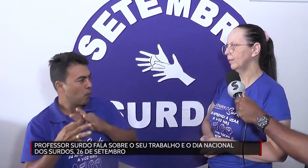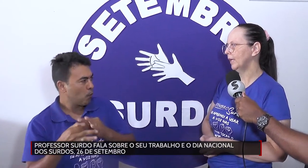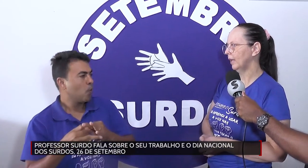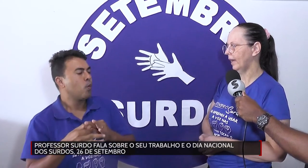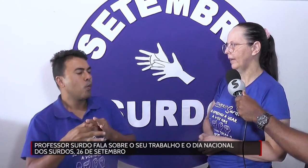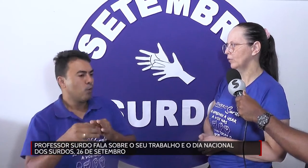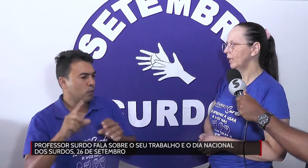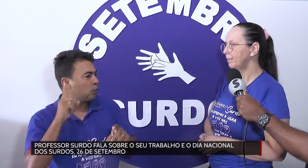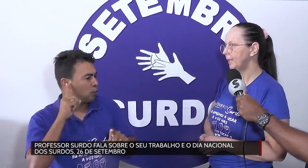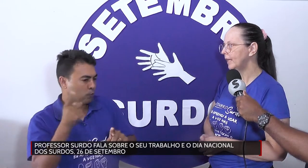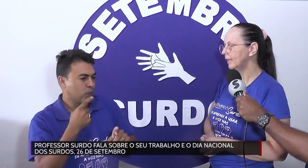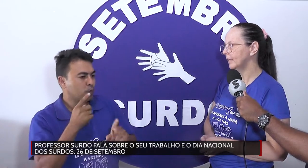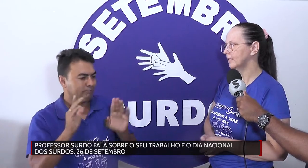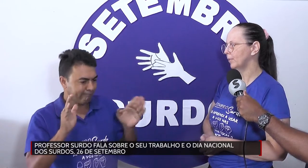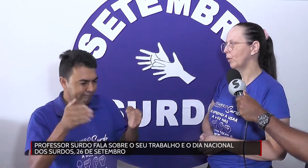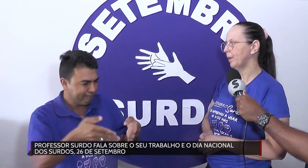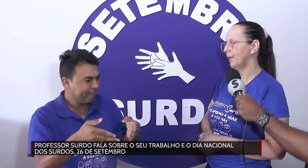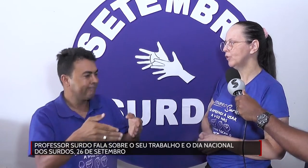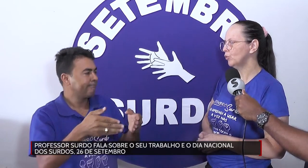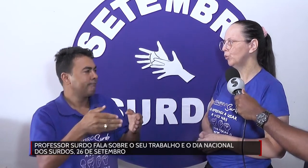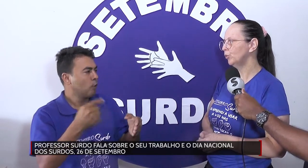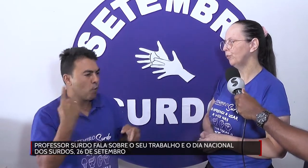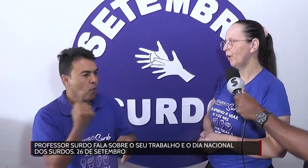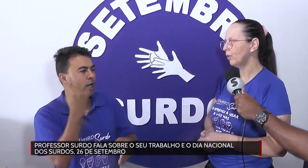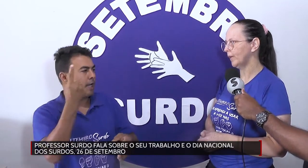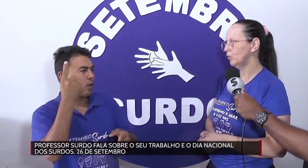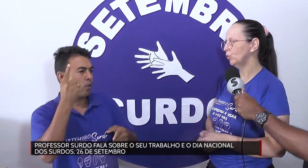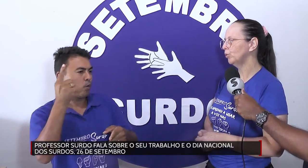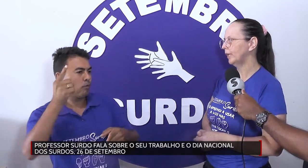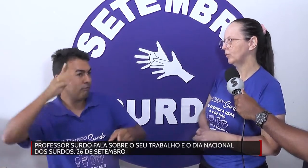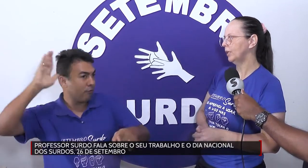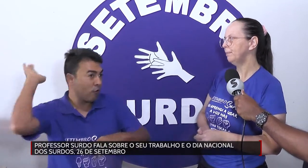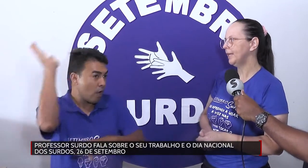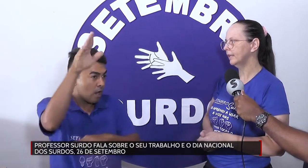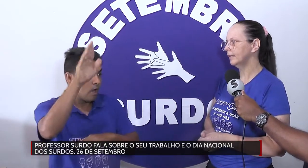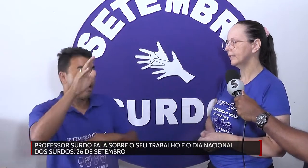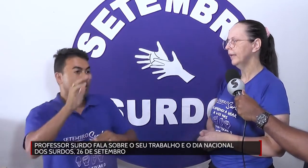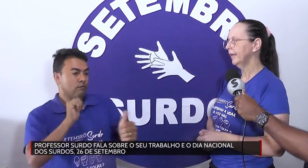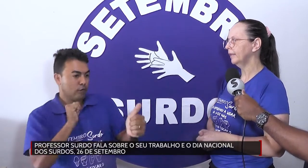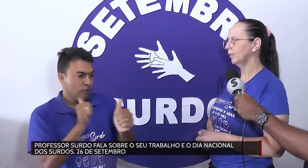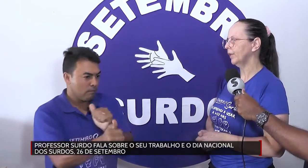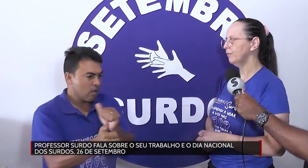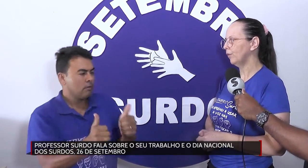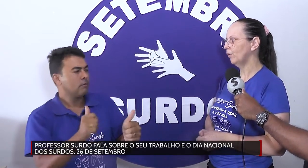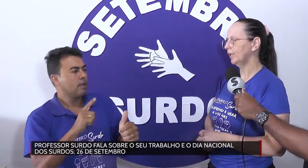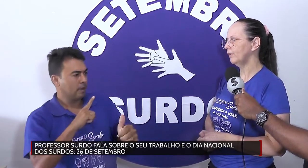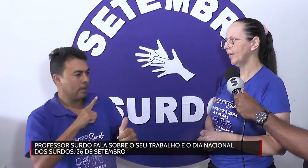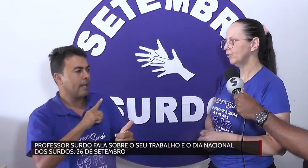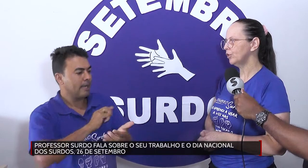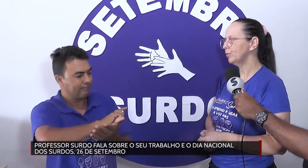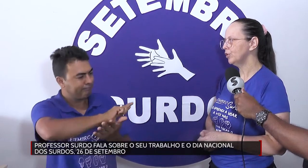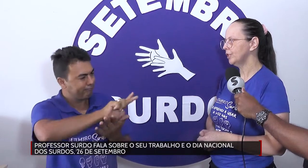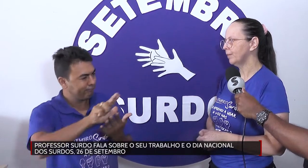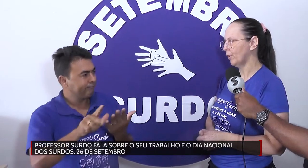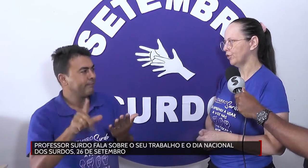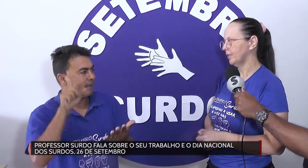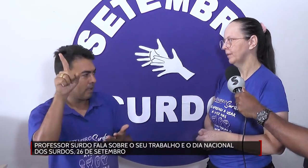também as Olimpíadas, própria para surdo, o foco é surdo nas Olimpíadas, então, tem vôlei, tem vários tipos de esportes.